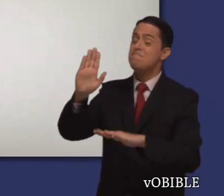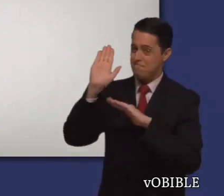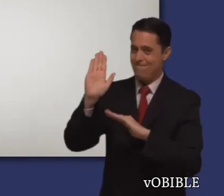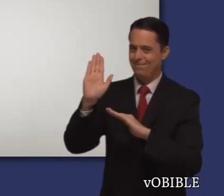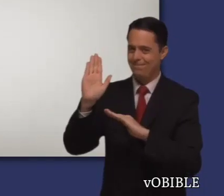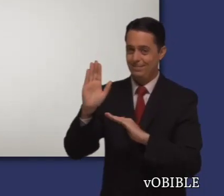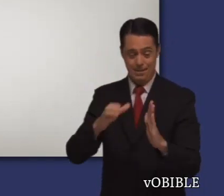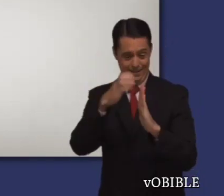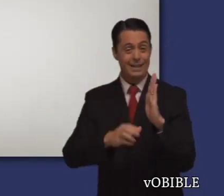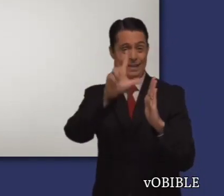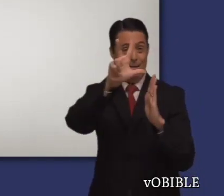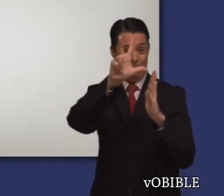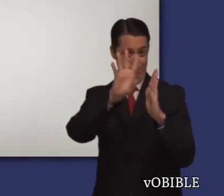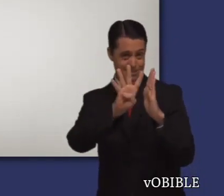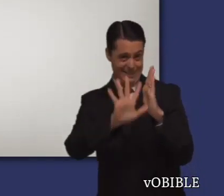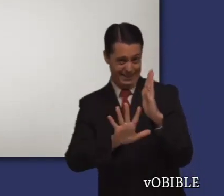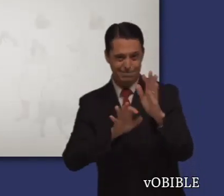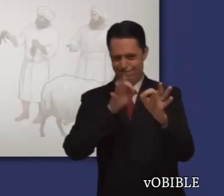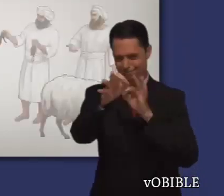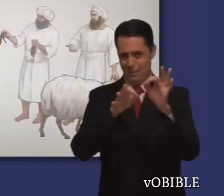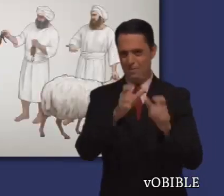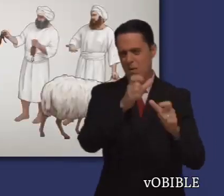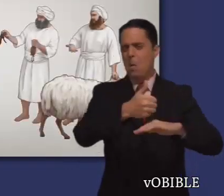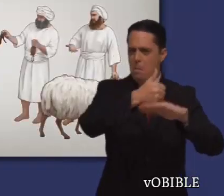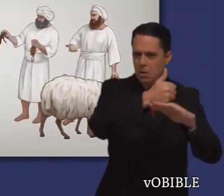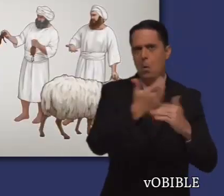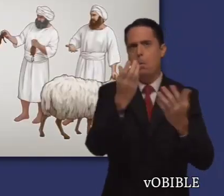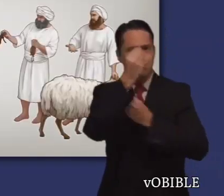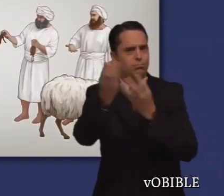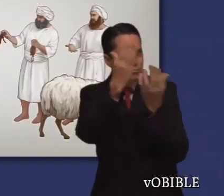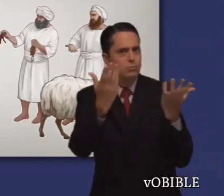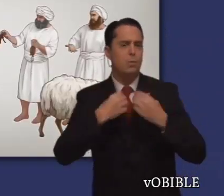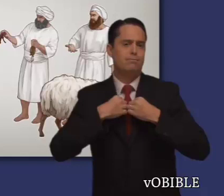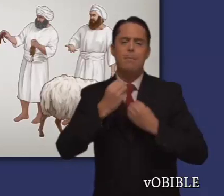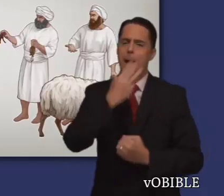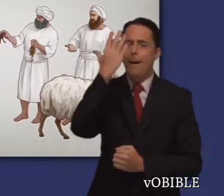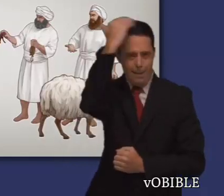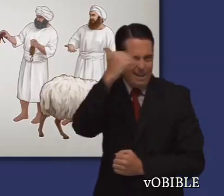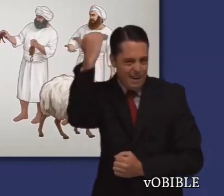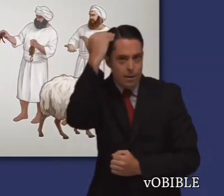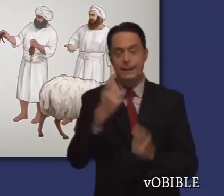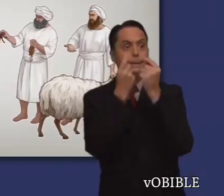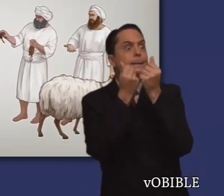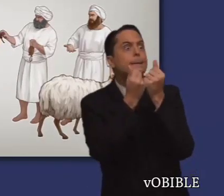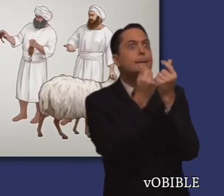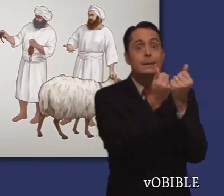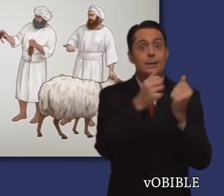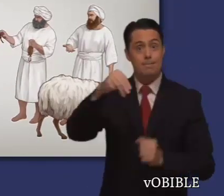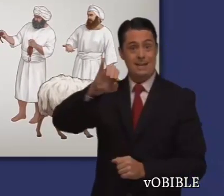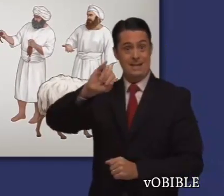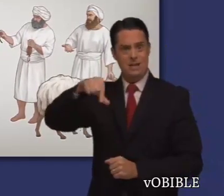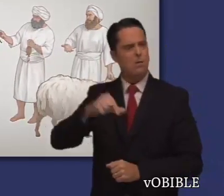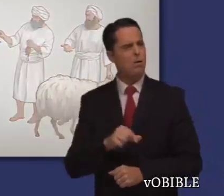En los capítulos 3 a 5, Mikeas denuncia a los líderes, los profetas y los sacerdotes por su maldad y su codicia.